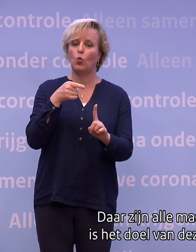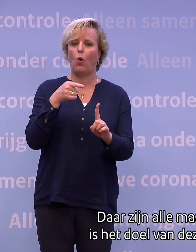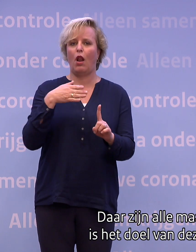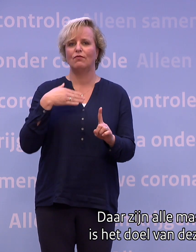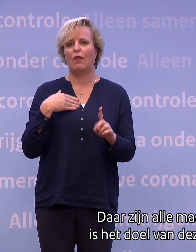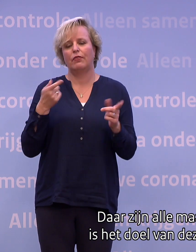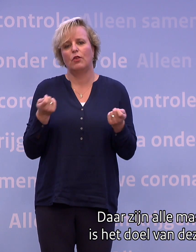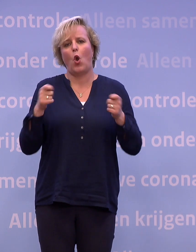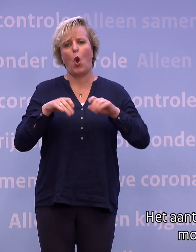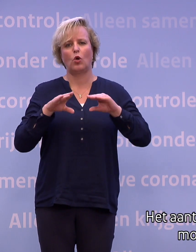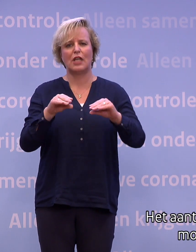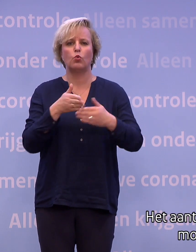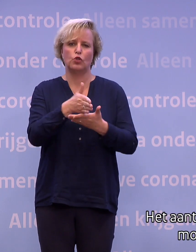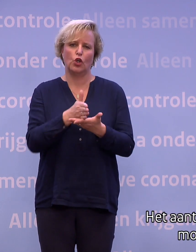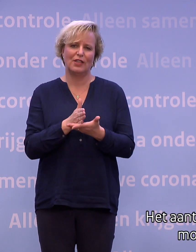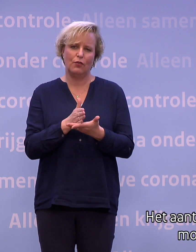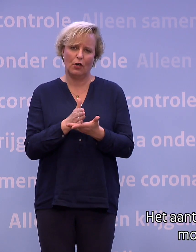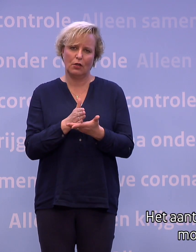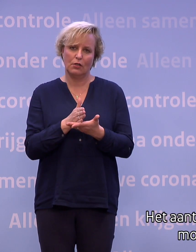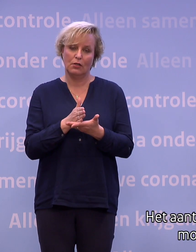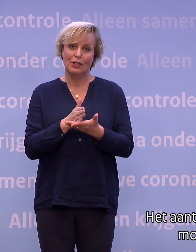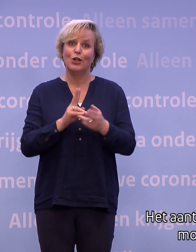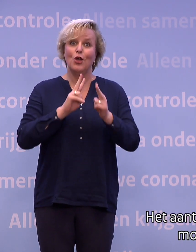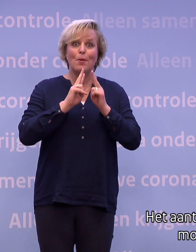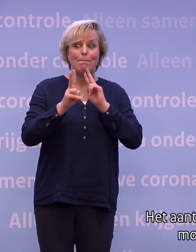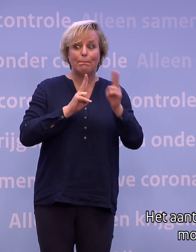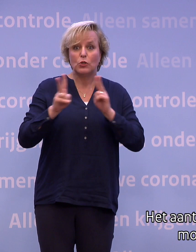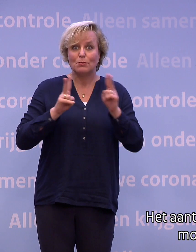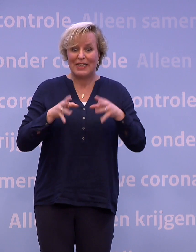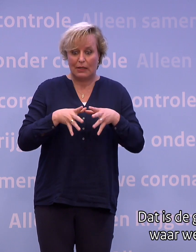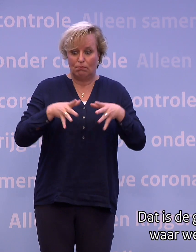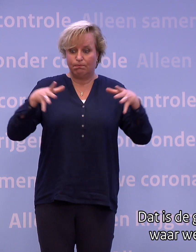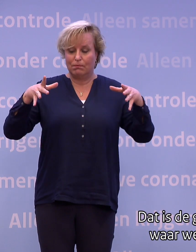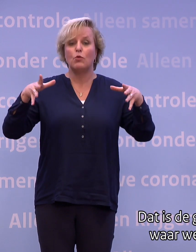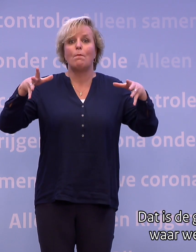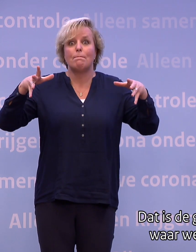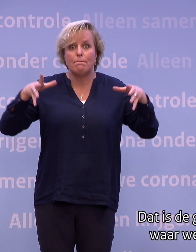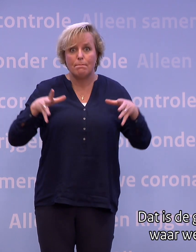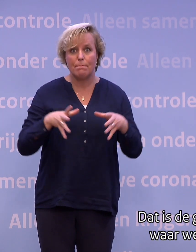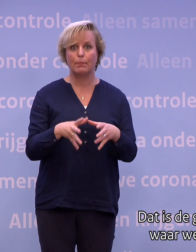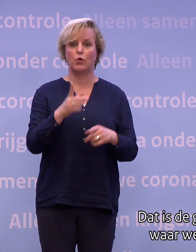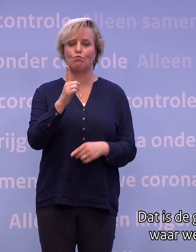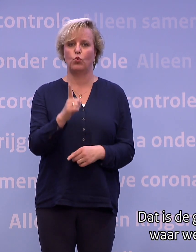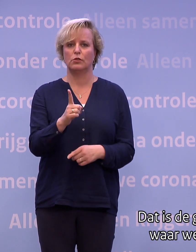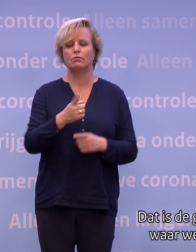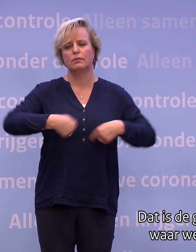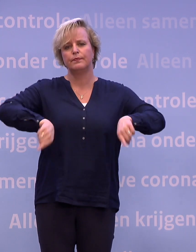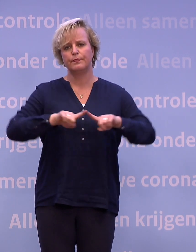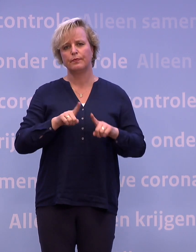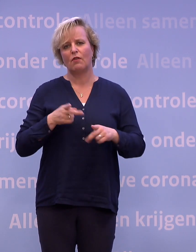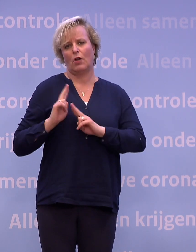gedeeltelijke lockdown. Het aantal besmettingen moet omlaag. Dat is de gezamenlijke taak waar we nu voor staan.